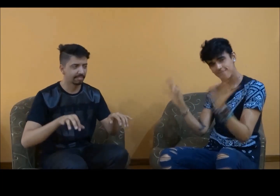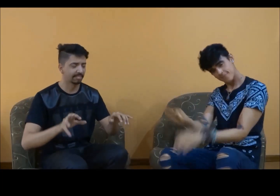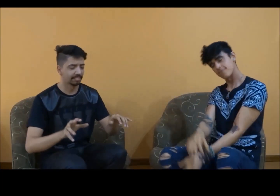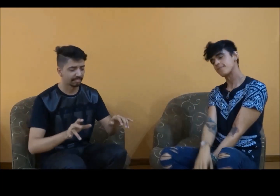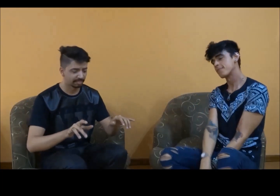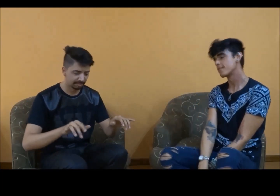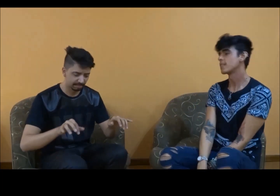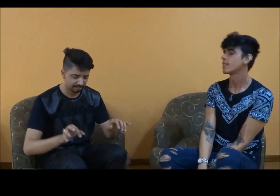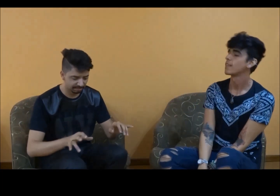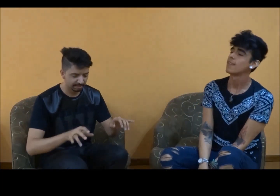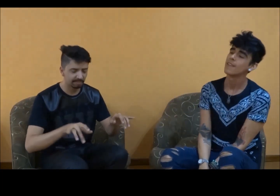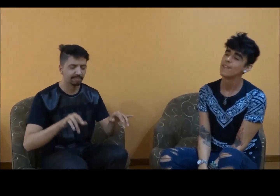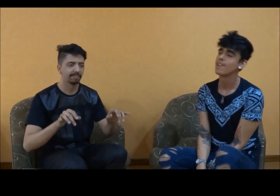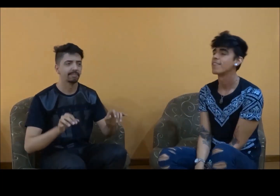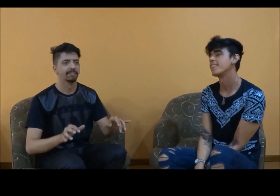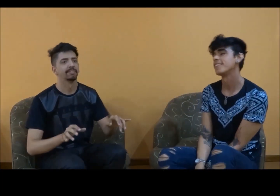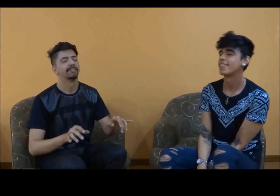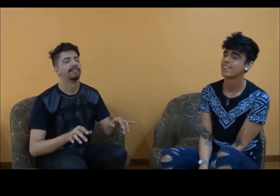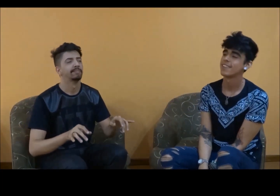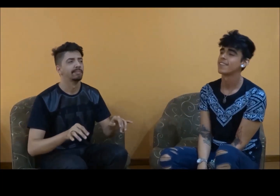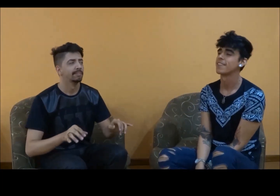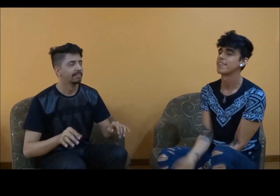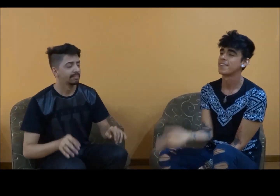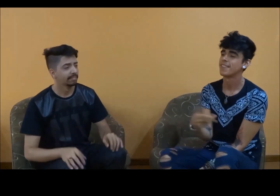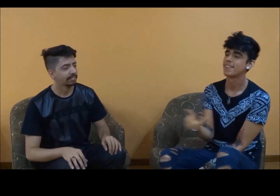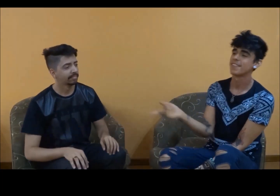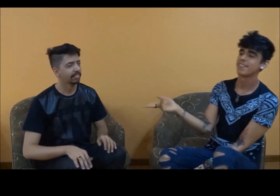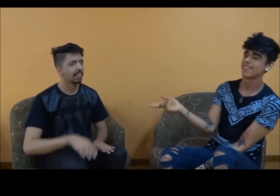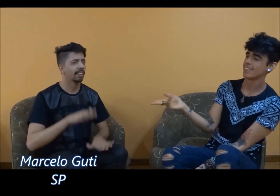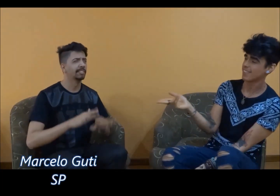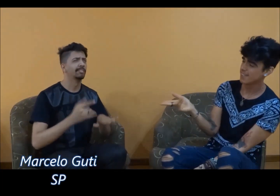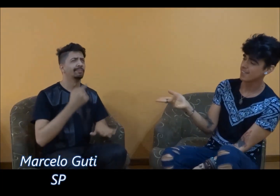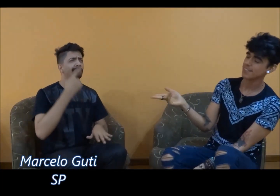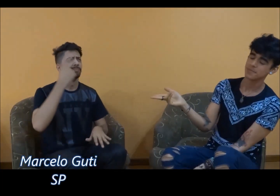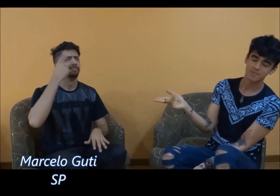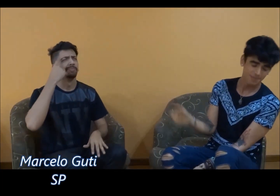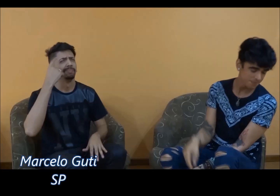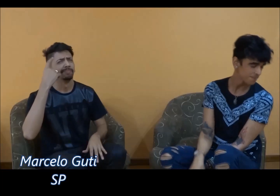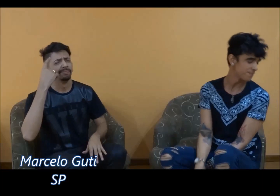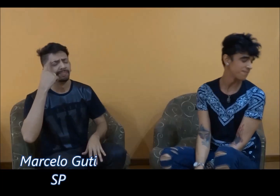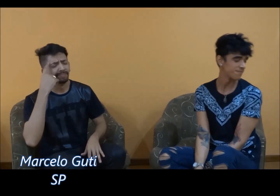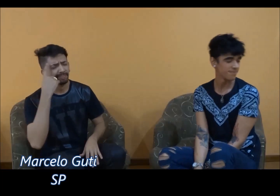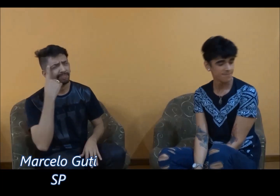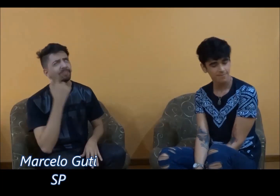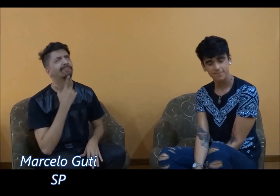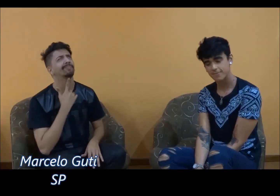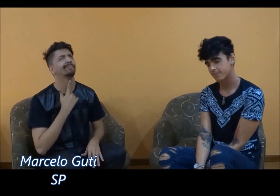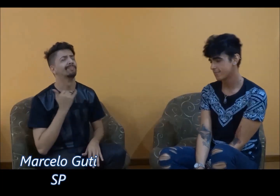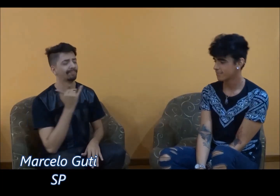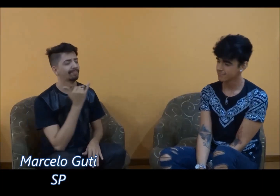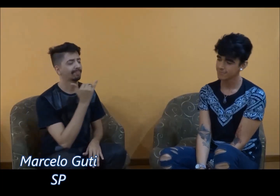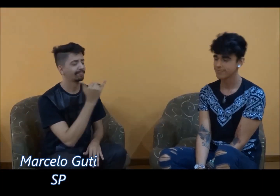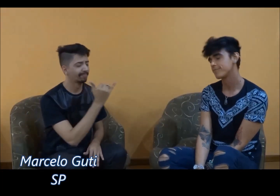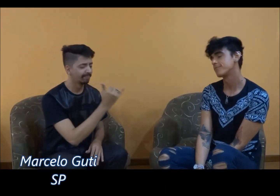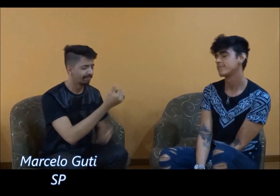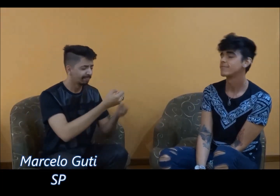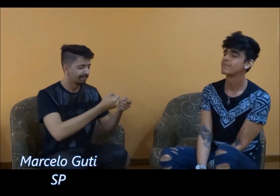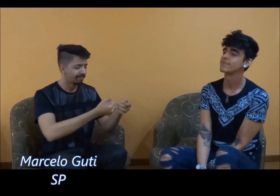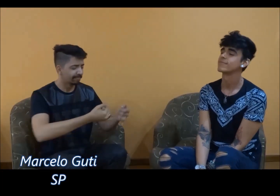Música Às vezes acho que devia te dizer mais vezes Que te ame, que te quero